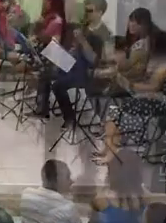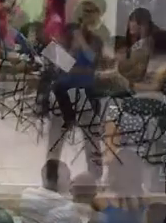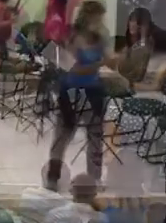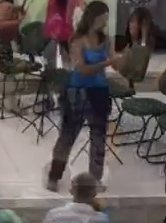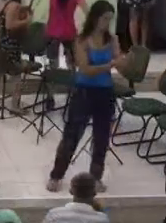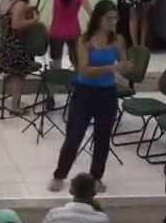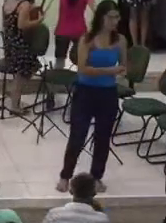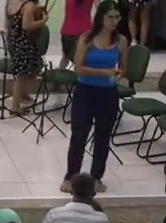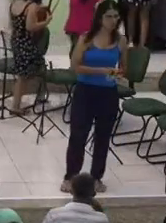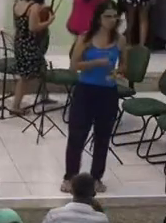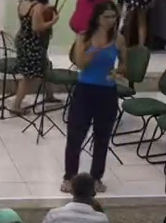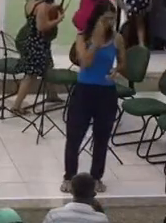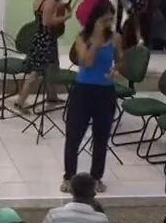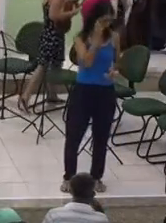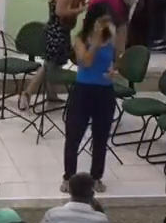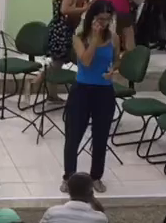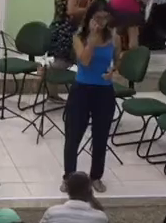Amém Boa noite